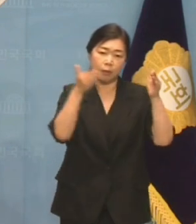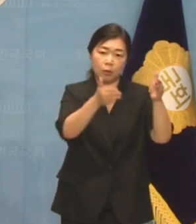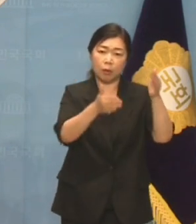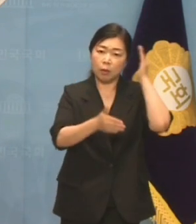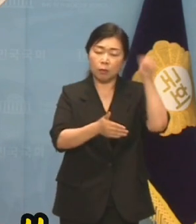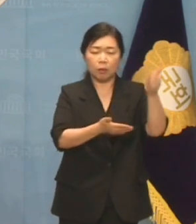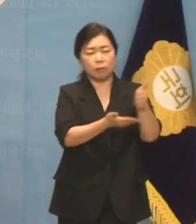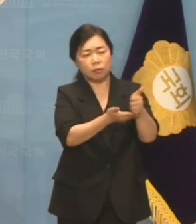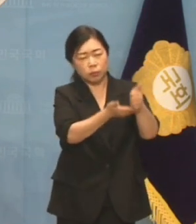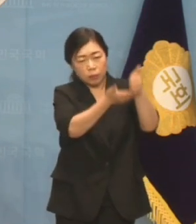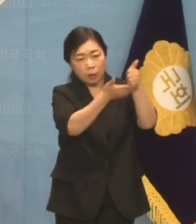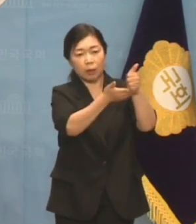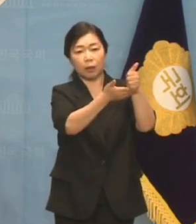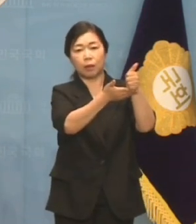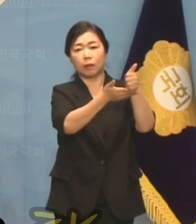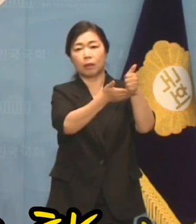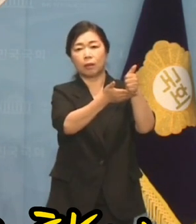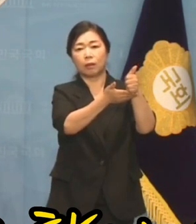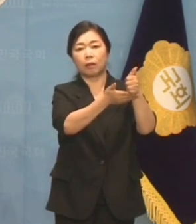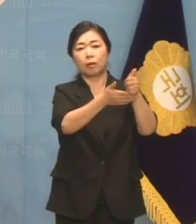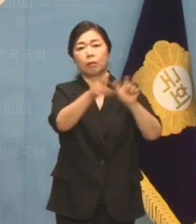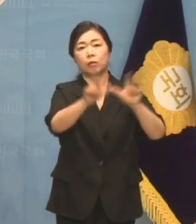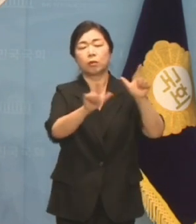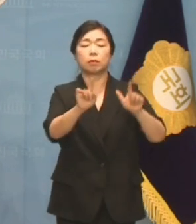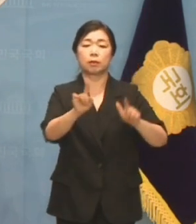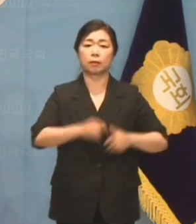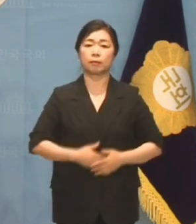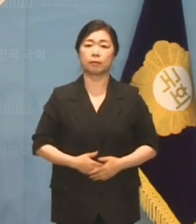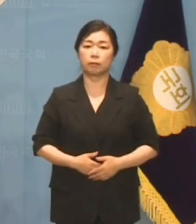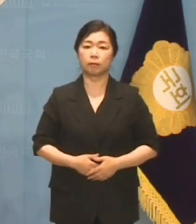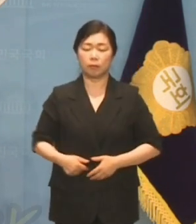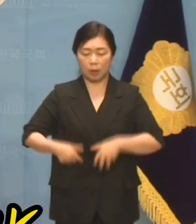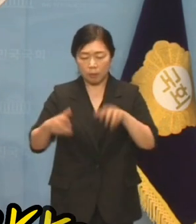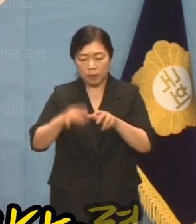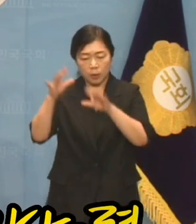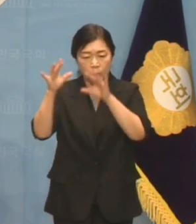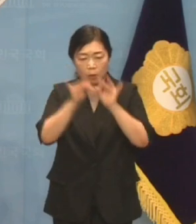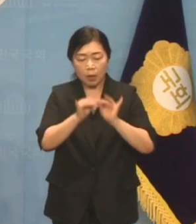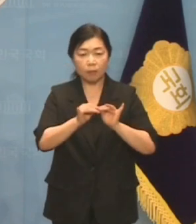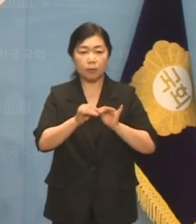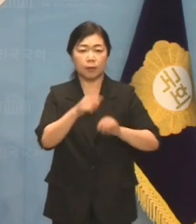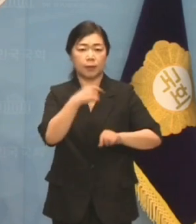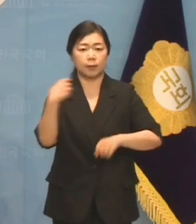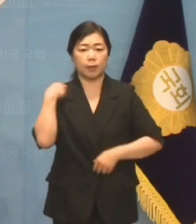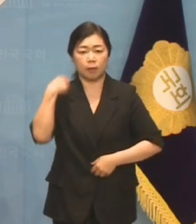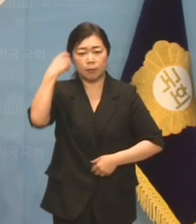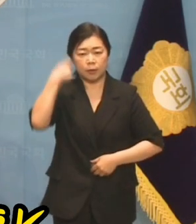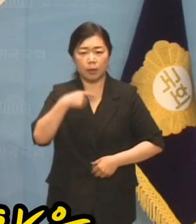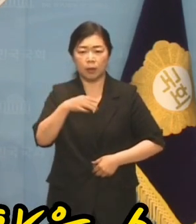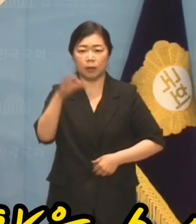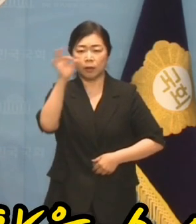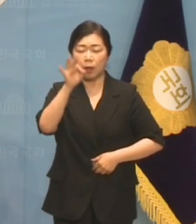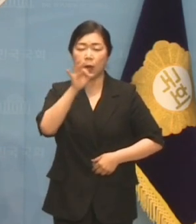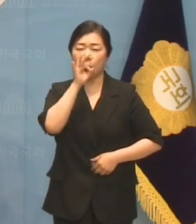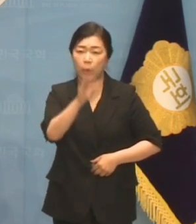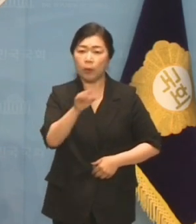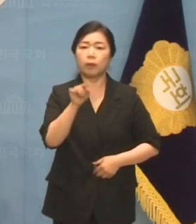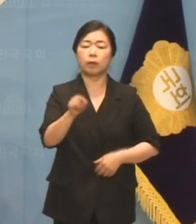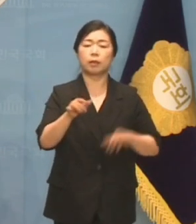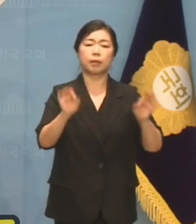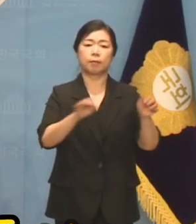대통령실의 앵무새가 되려고 합니까? 협치 의지, 공감 능력, 책임 의식은 조금 더 찾을 수 없는